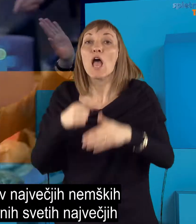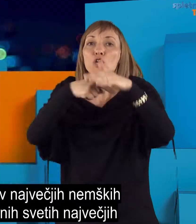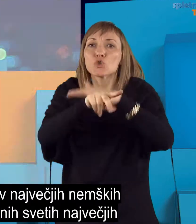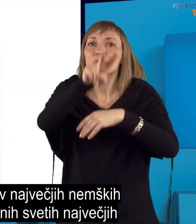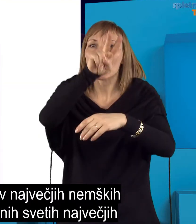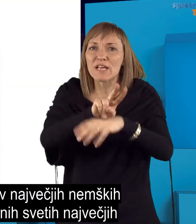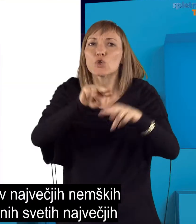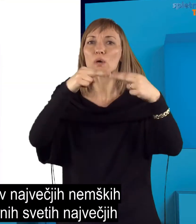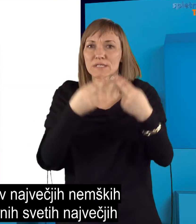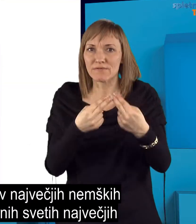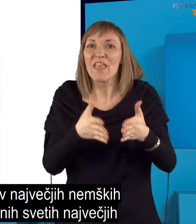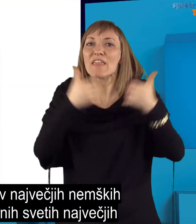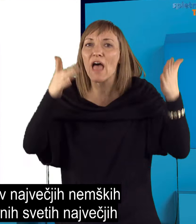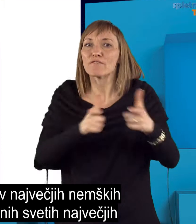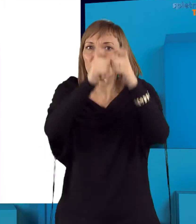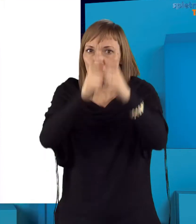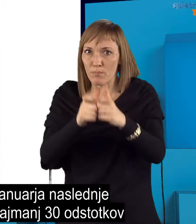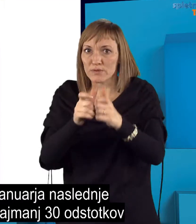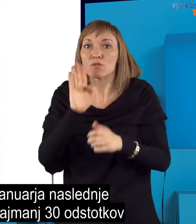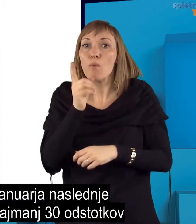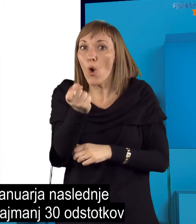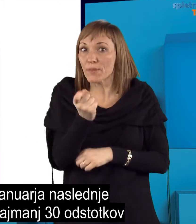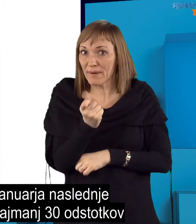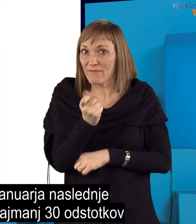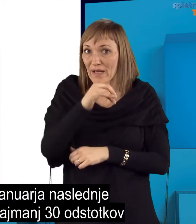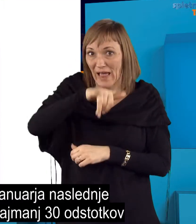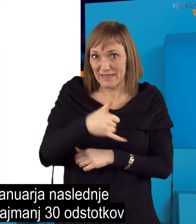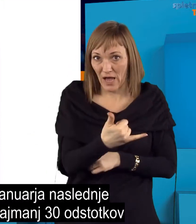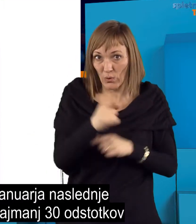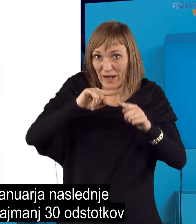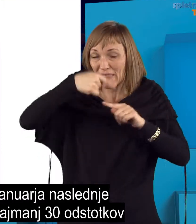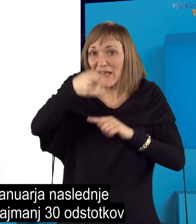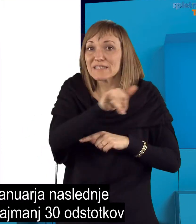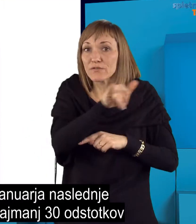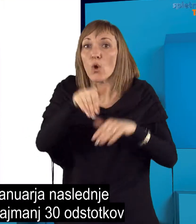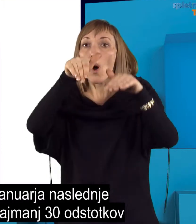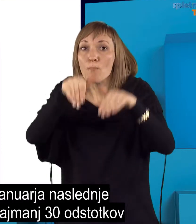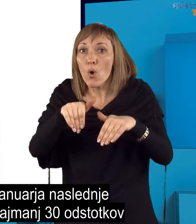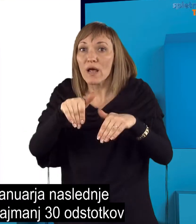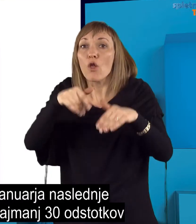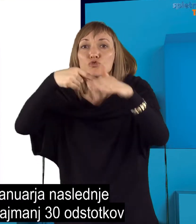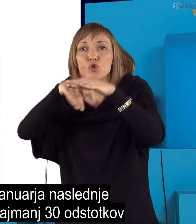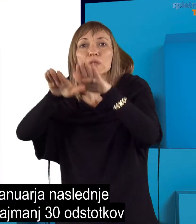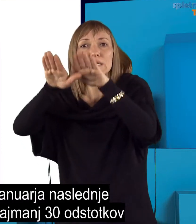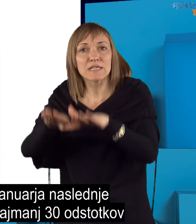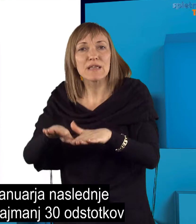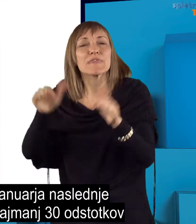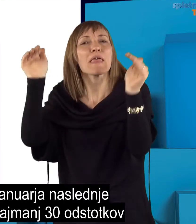V nadzornih svetih največjih podjetji bo od 1. januarja naslednje leto moralo sedeti najmanj